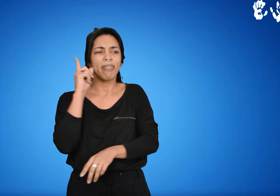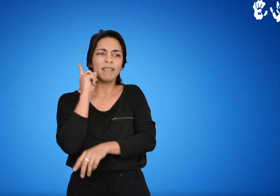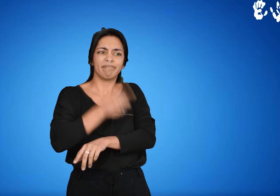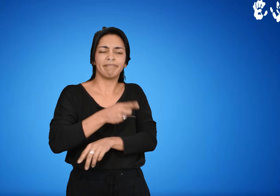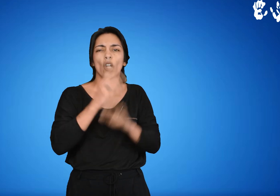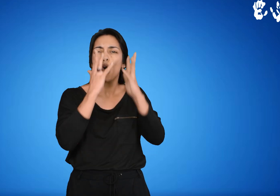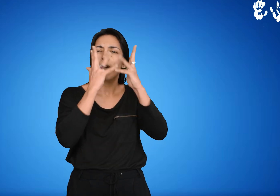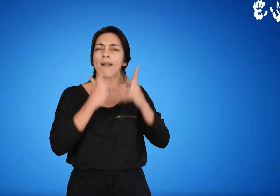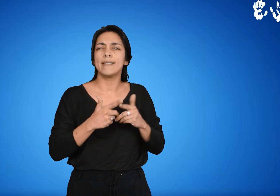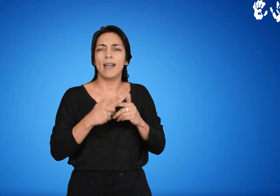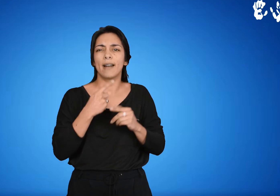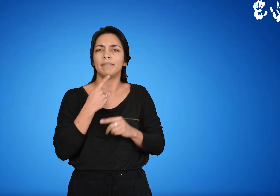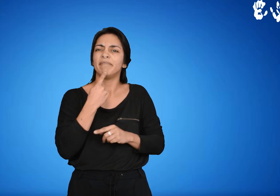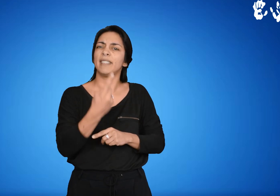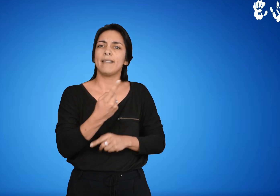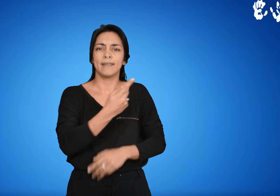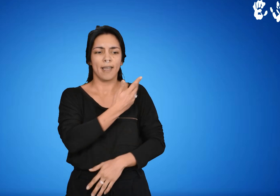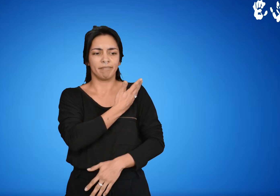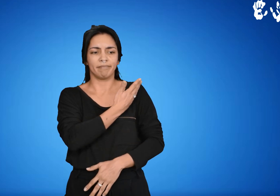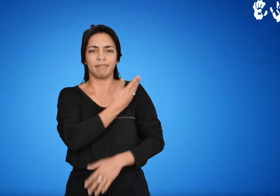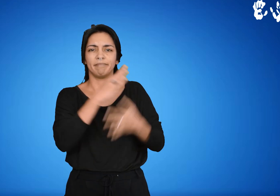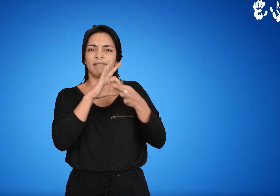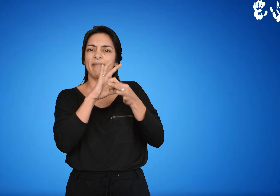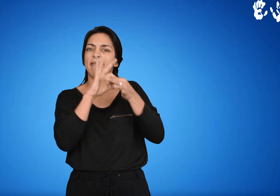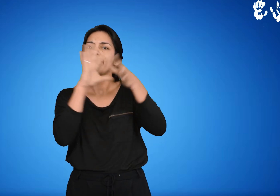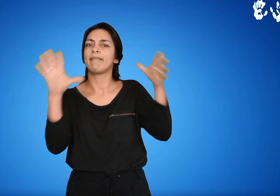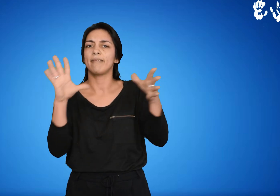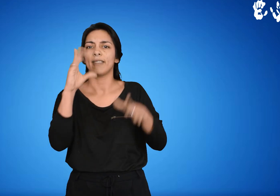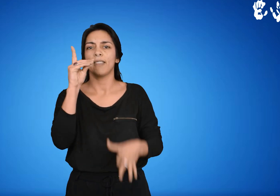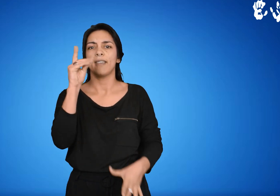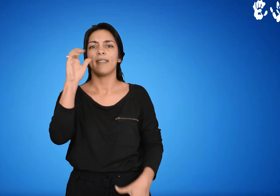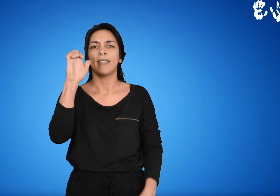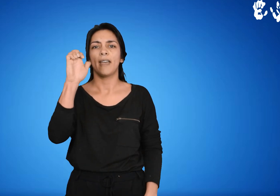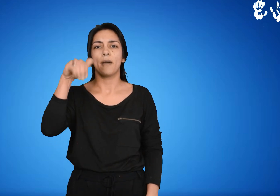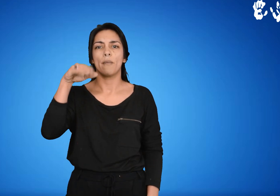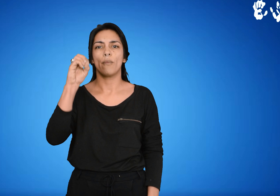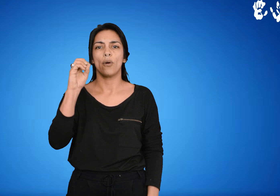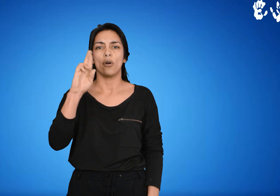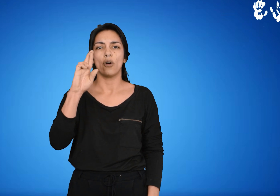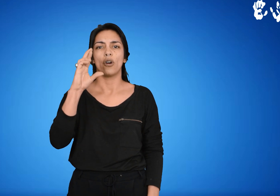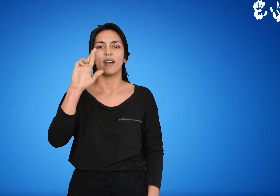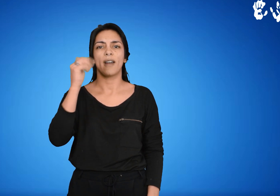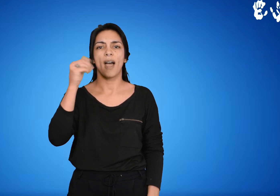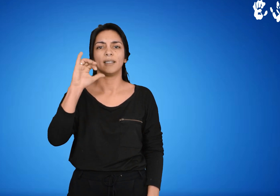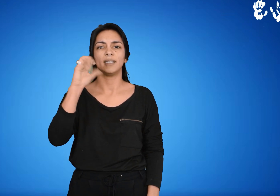Este sistema de organizarse y decidir se llama democracia. ¿Qué significa gobierno del pueblo?